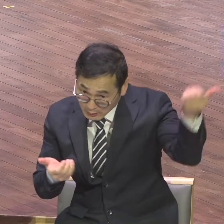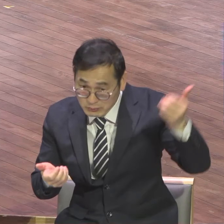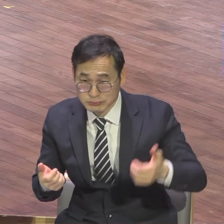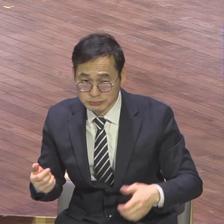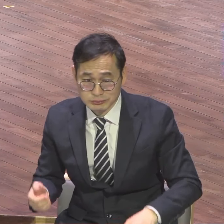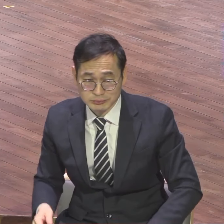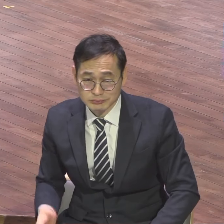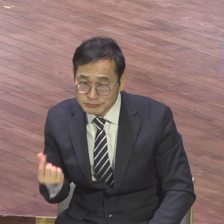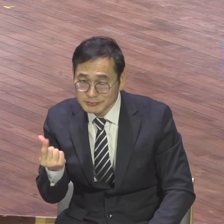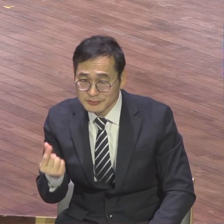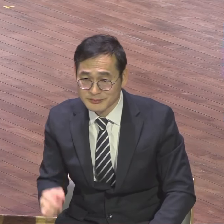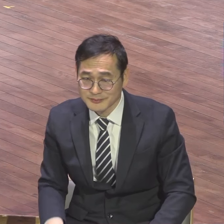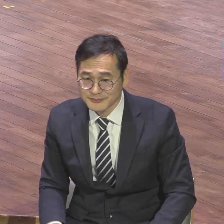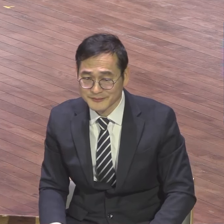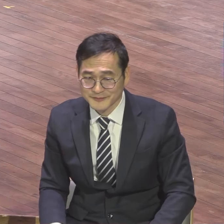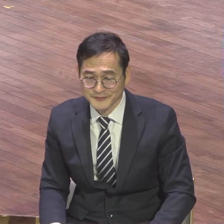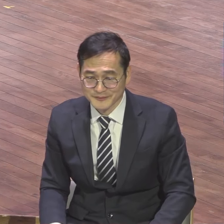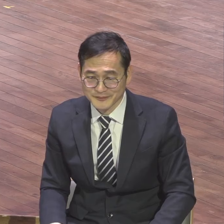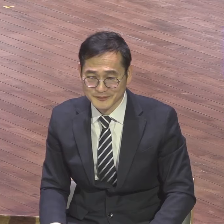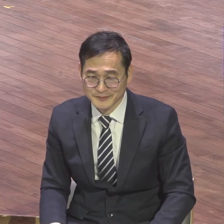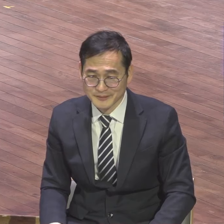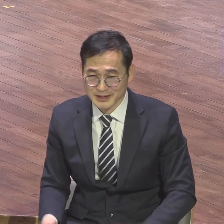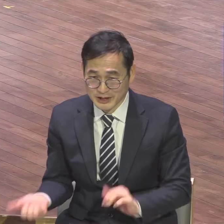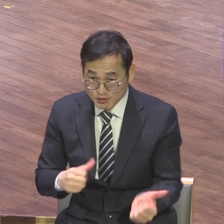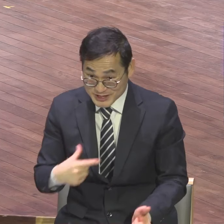속된 말 좀 할까요 안 죽고 싶거든 직분 받으세요